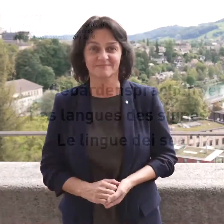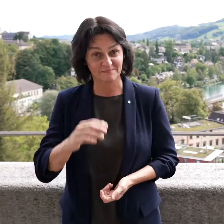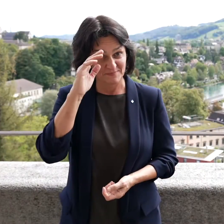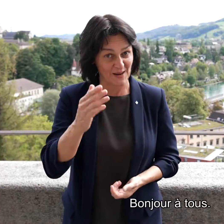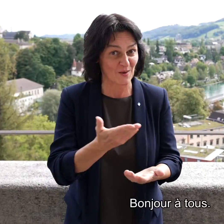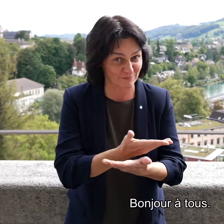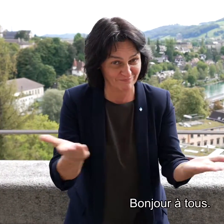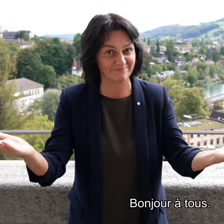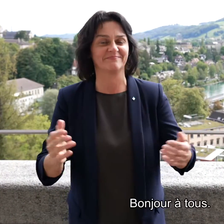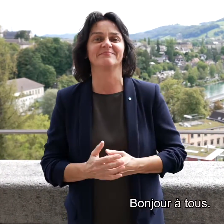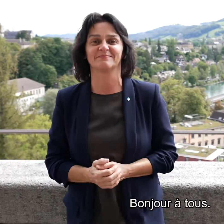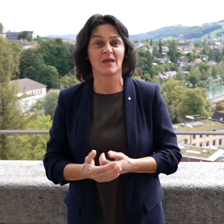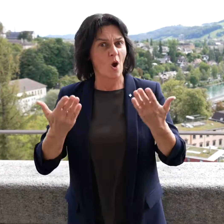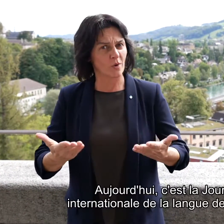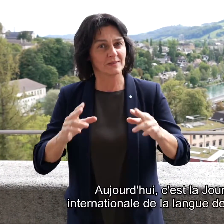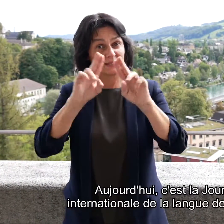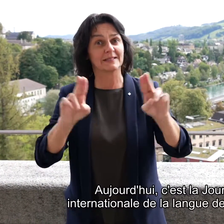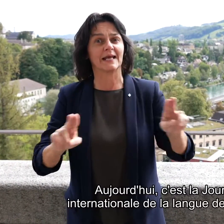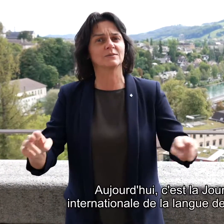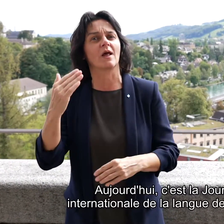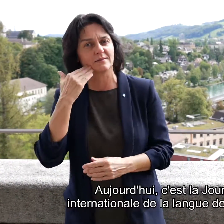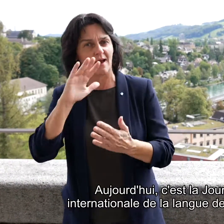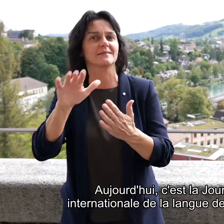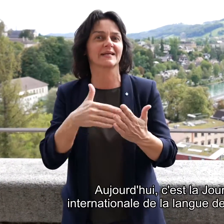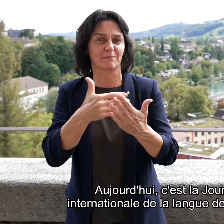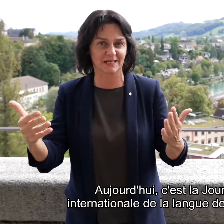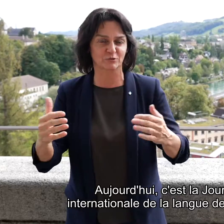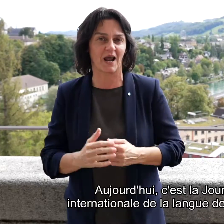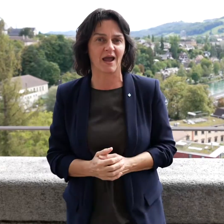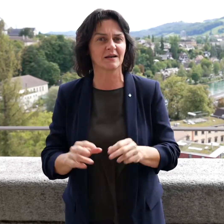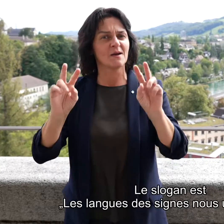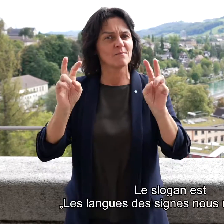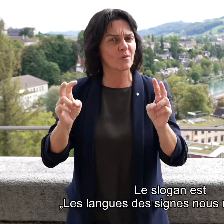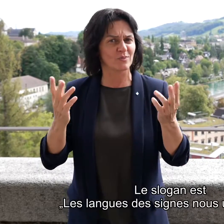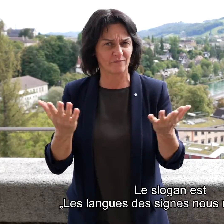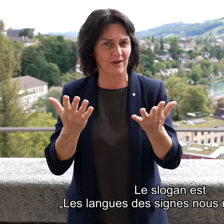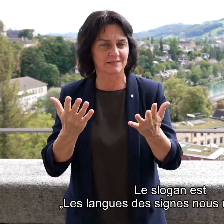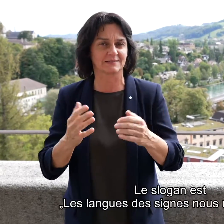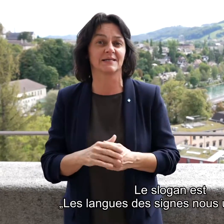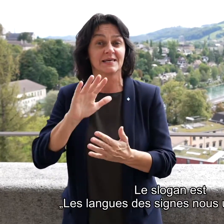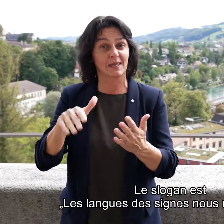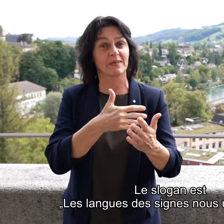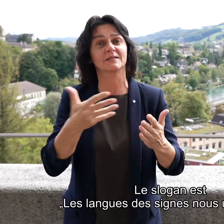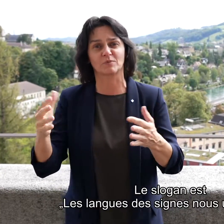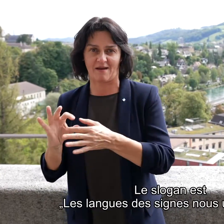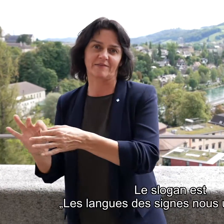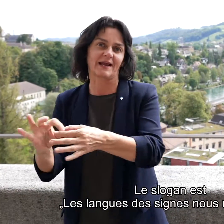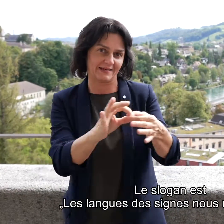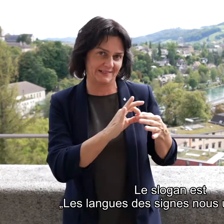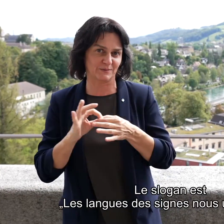Hallo zusammen, heute ist der internationale Tag der Gebärdensprache. Das Motto lautet, Gebärdensprachen vereinigen